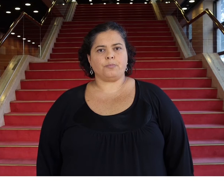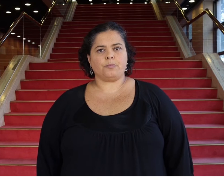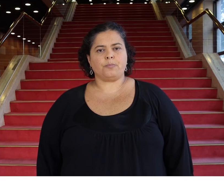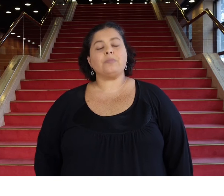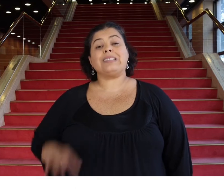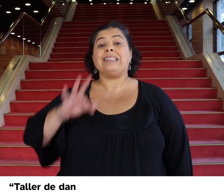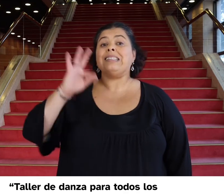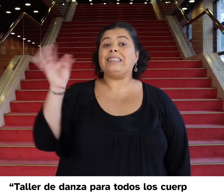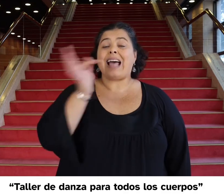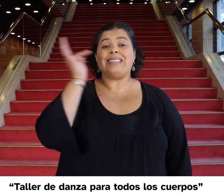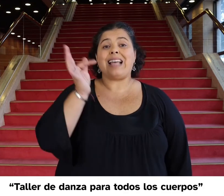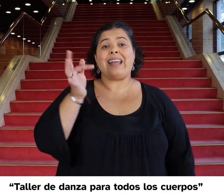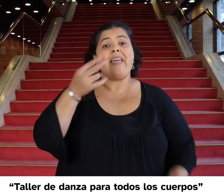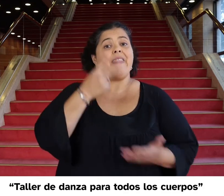Taller de danza para todos.